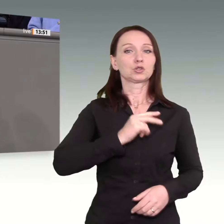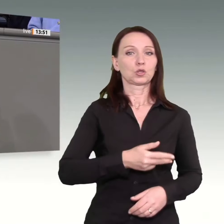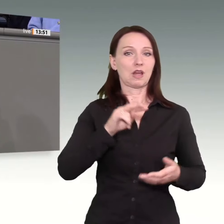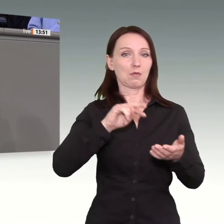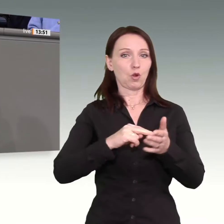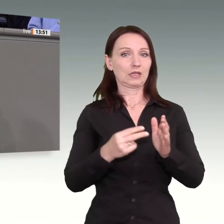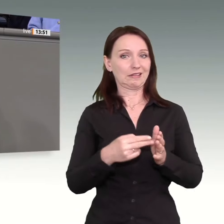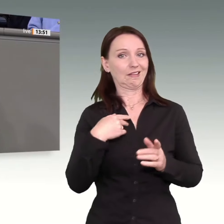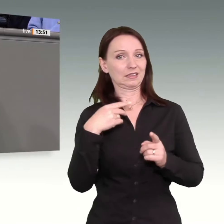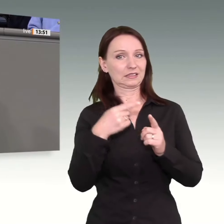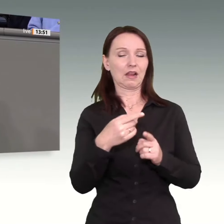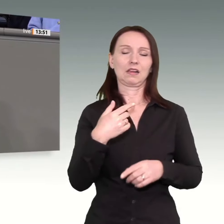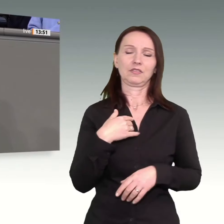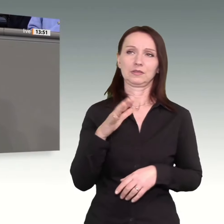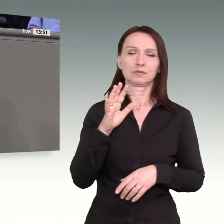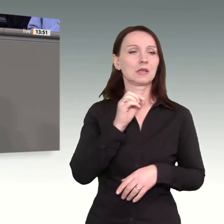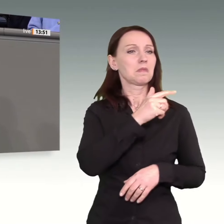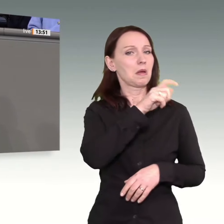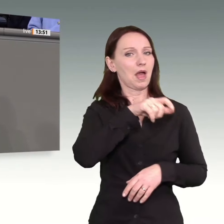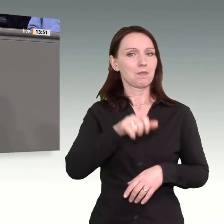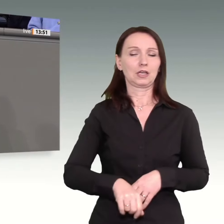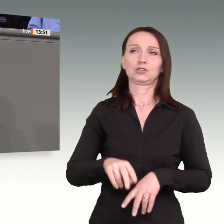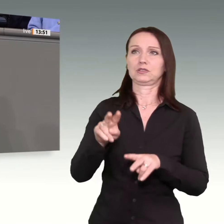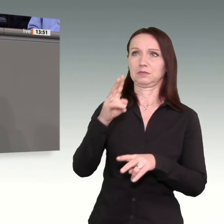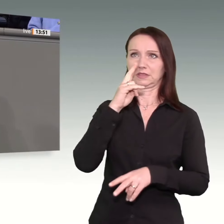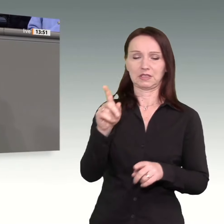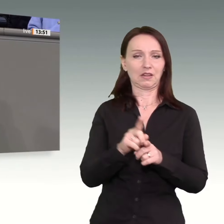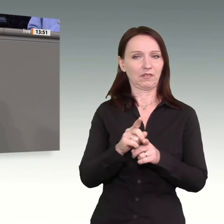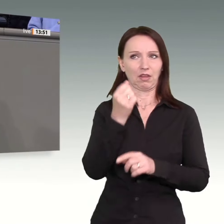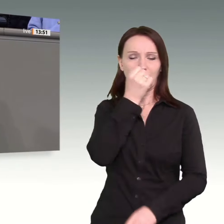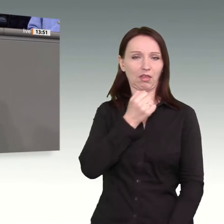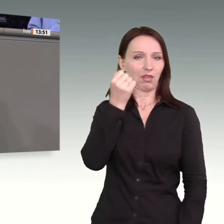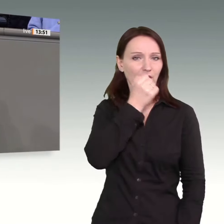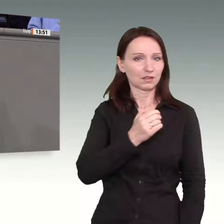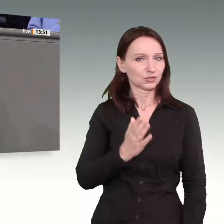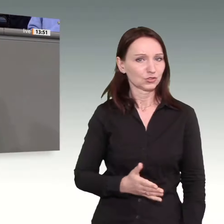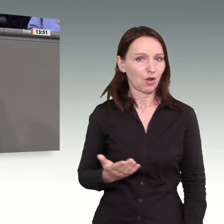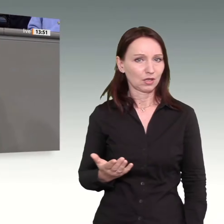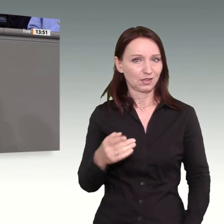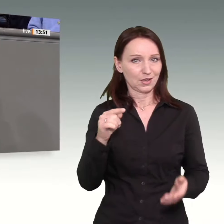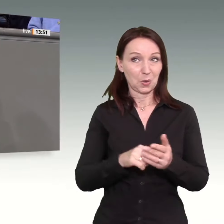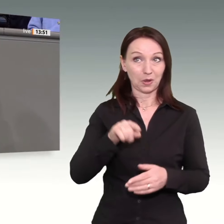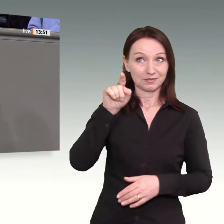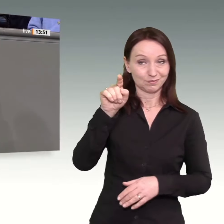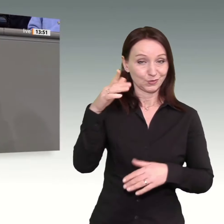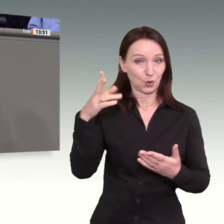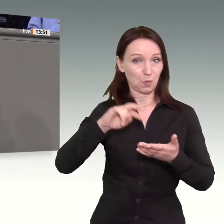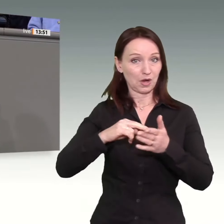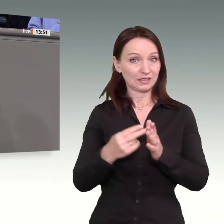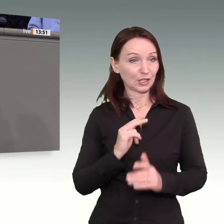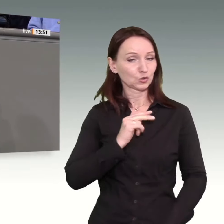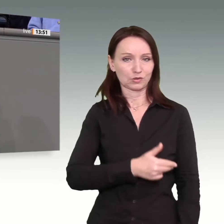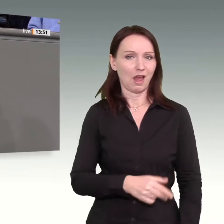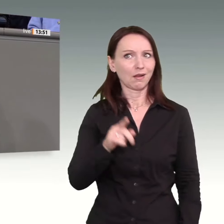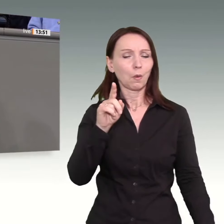Politik, dann klingt das für immer mehr Menschen in unserer Republik nach blanken Hohn. Denn diese Politik ist das Gegenteil von sozial.